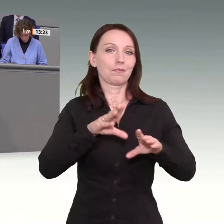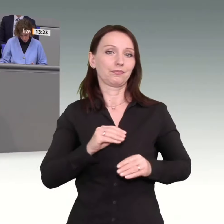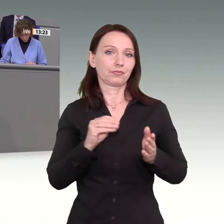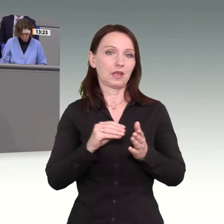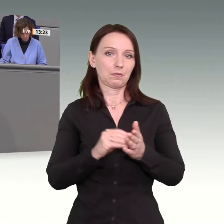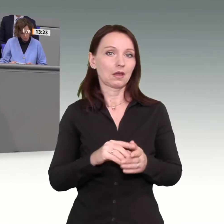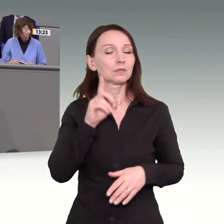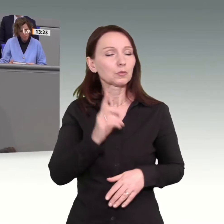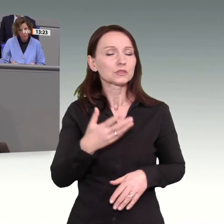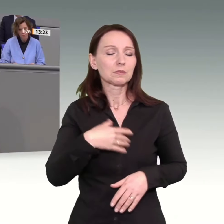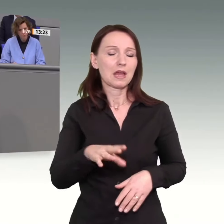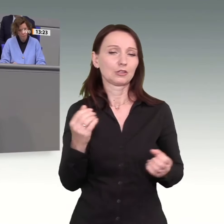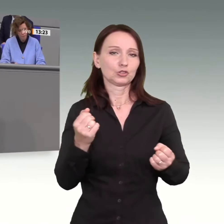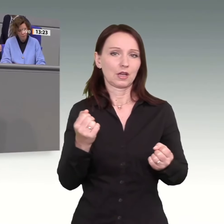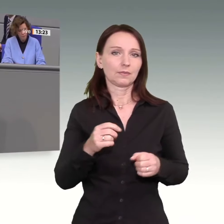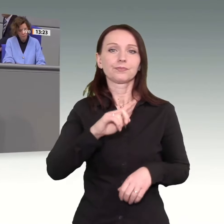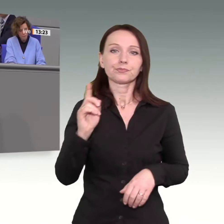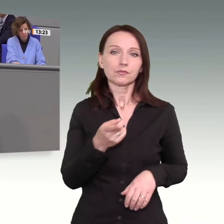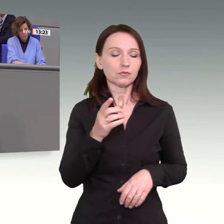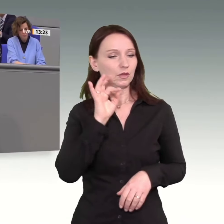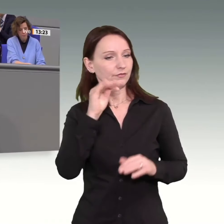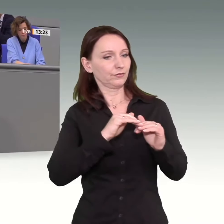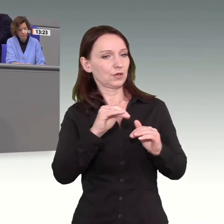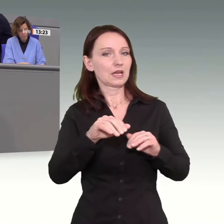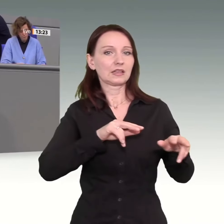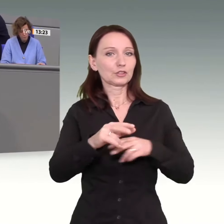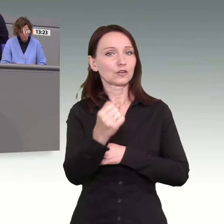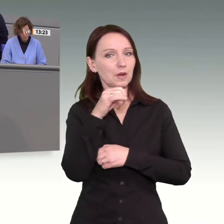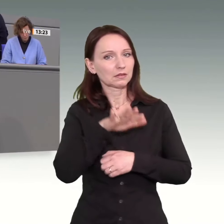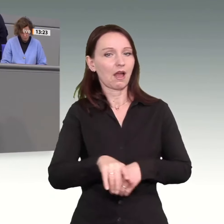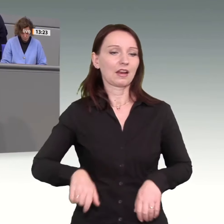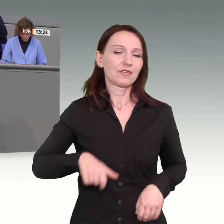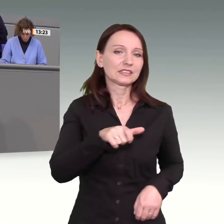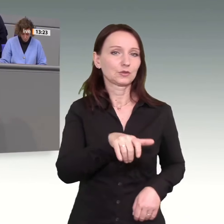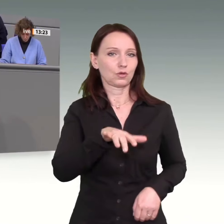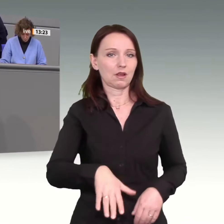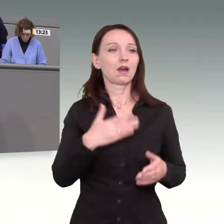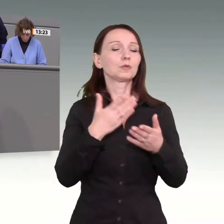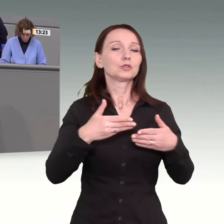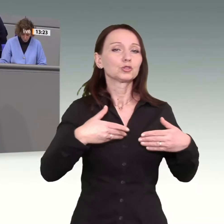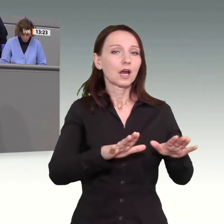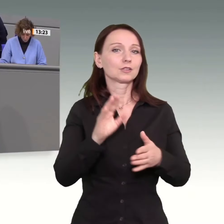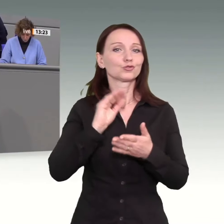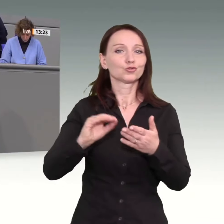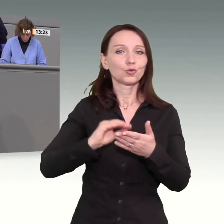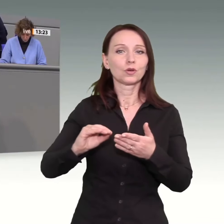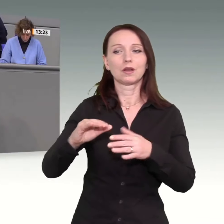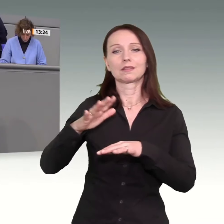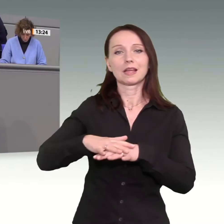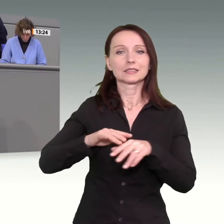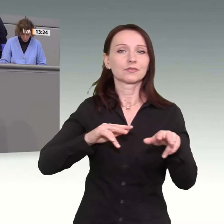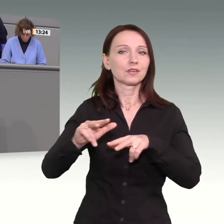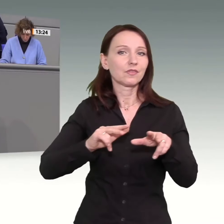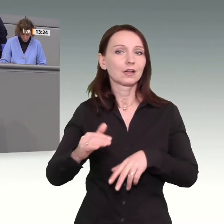Investitionen in die wirtschaftliche Stärke unseres Landes, Straßen, Schulen, Netze, Verwaltung, Wohnungen und konkrete weitere